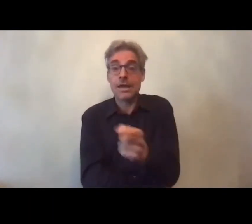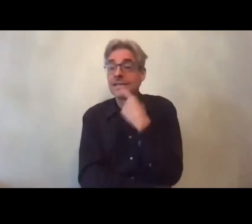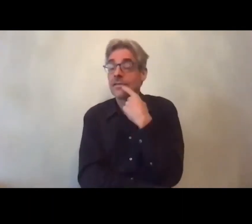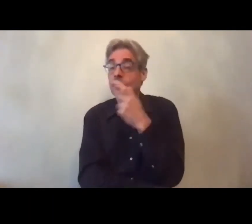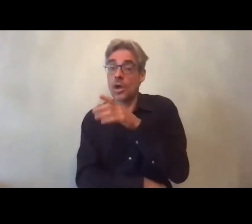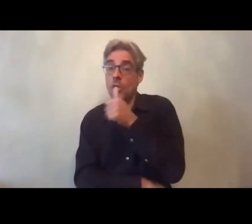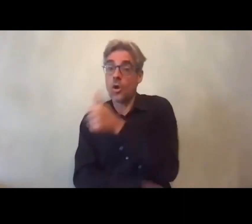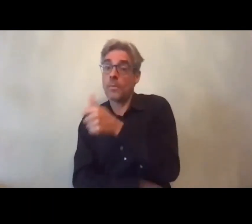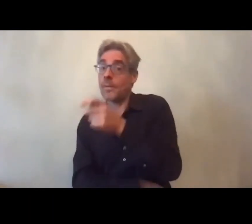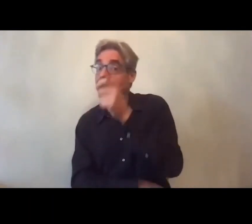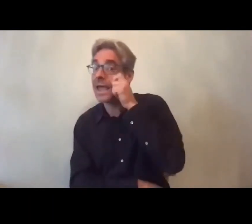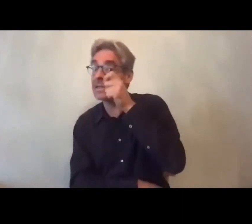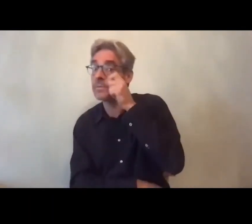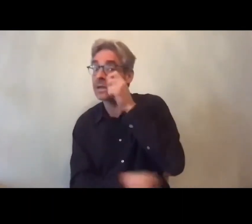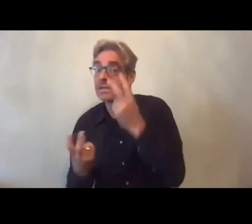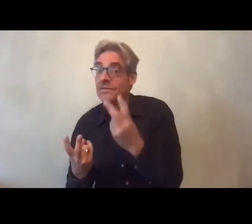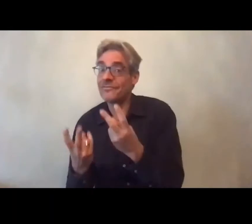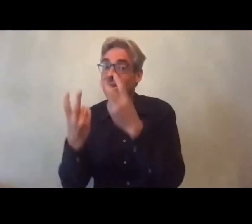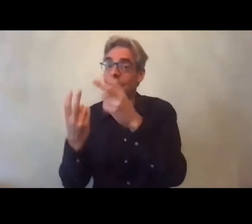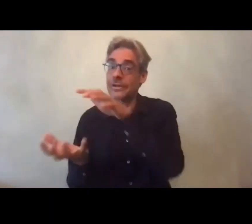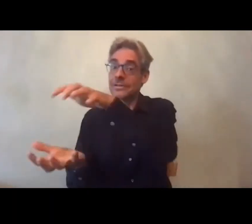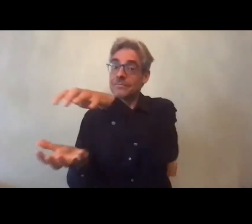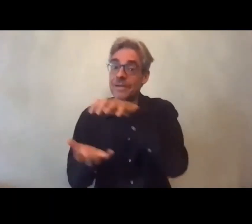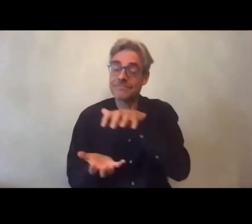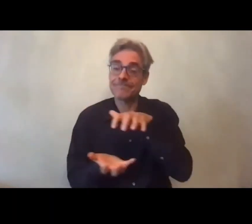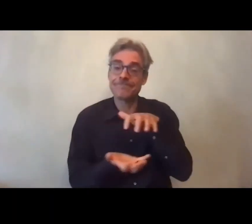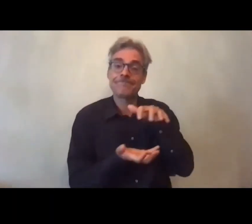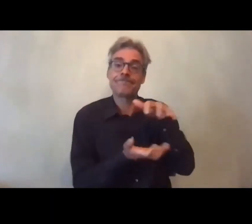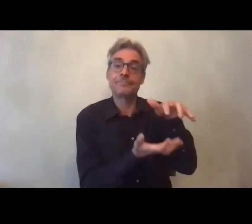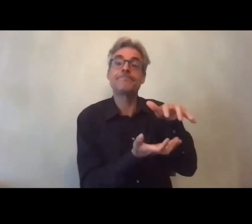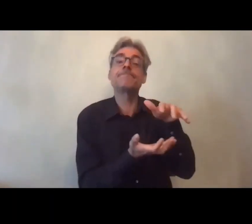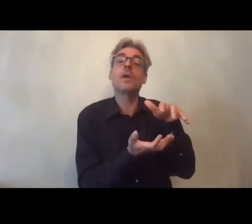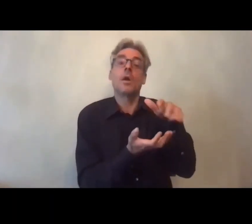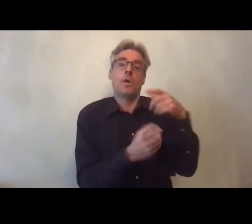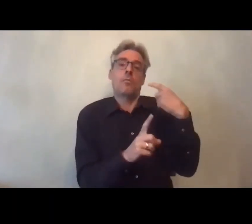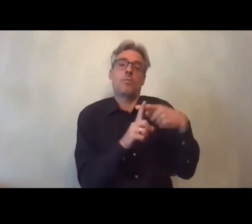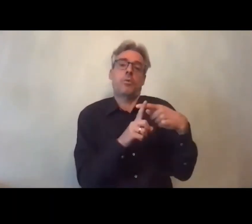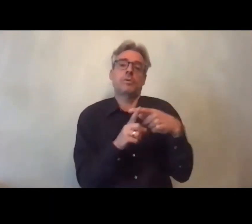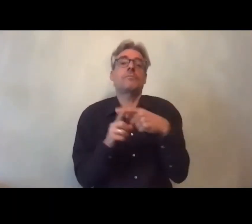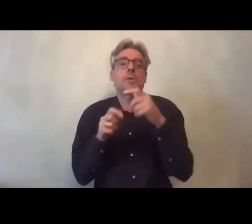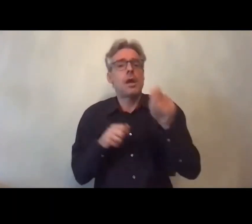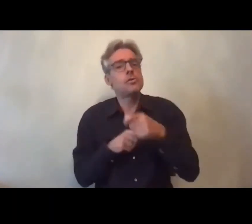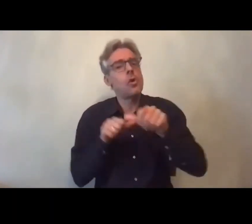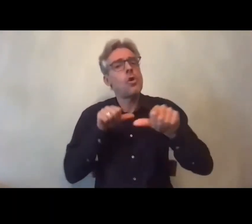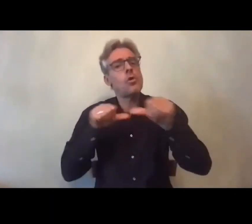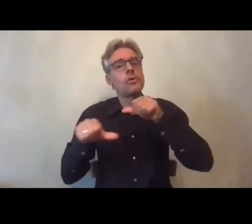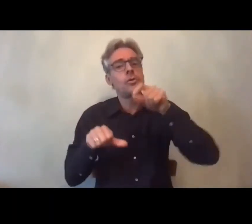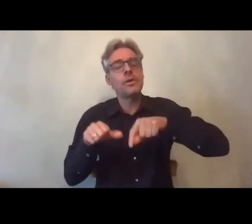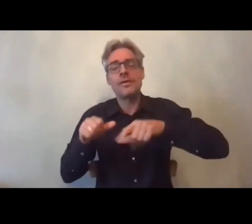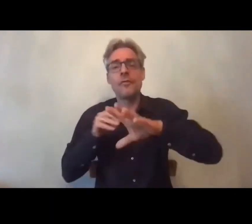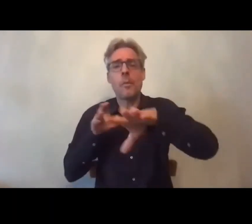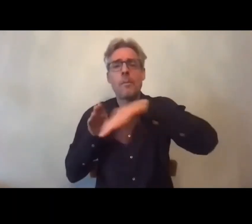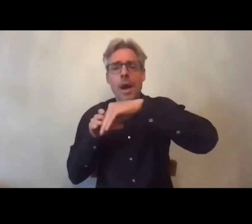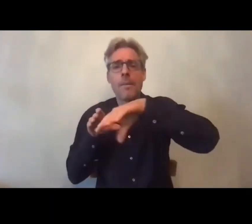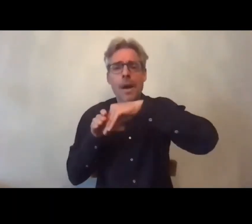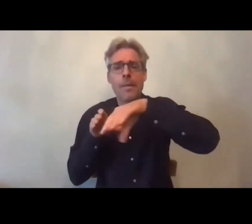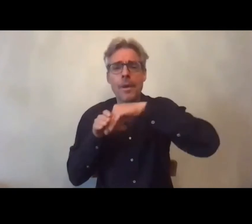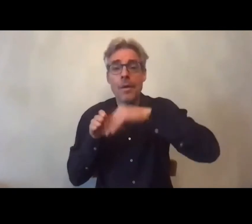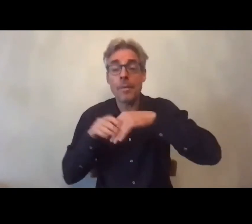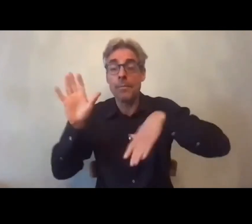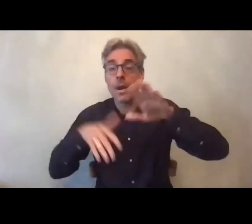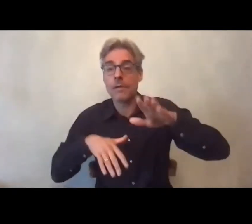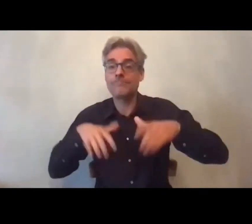expérientielle par ce biais équivalent qui a aussi une dimension fortement participative donc conformément à ce qui a été présenté par la FIRA